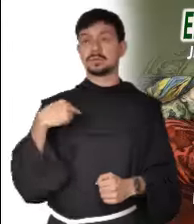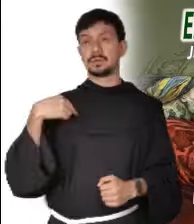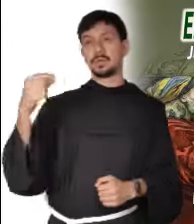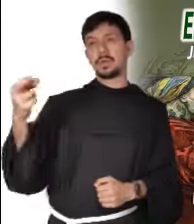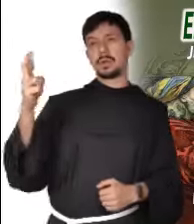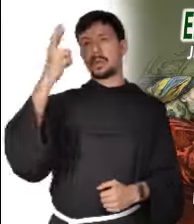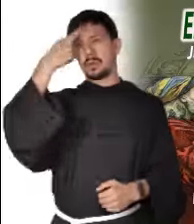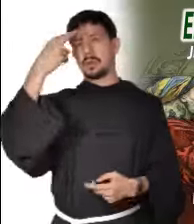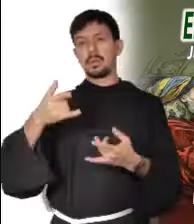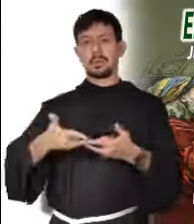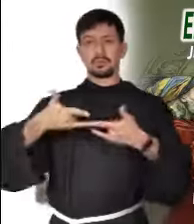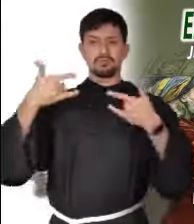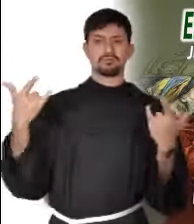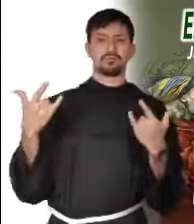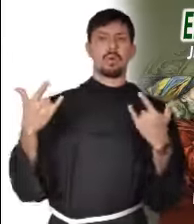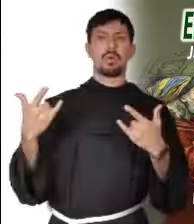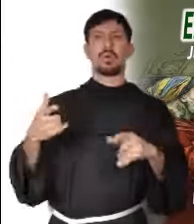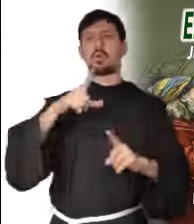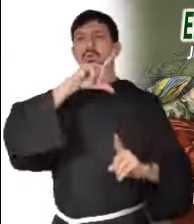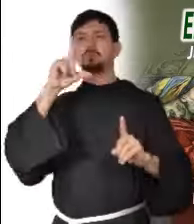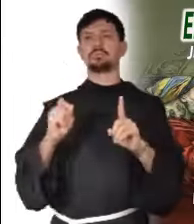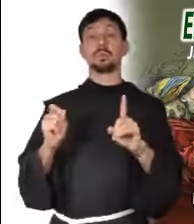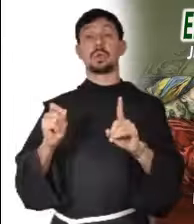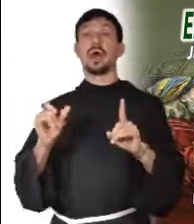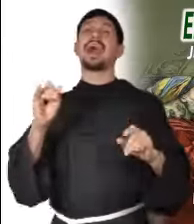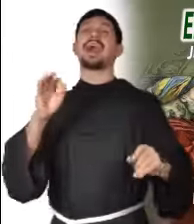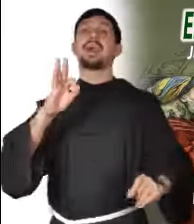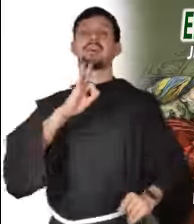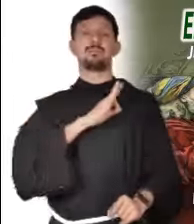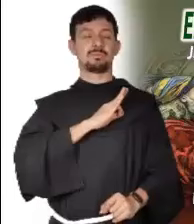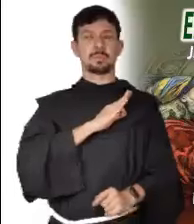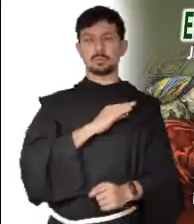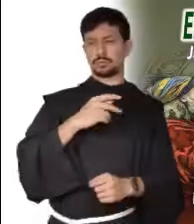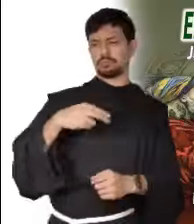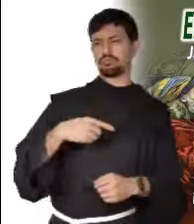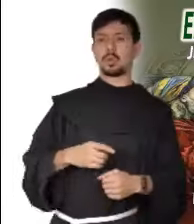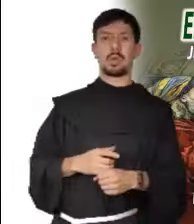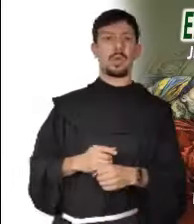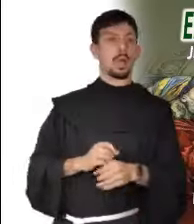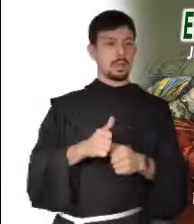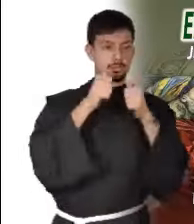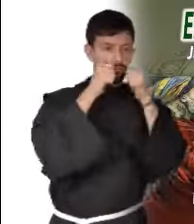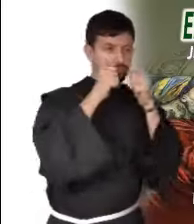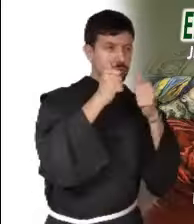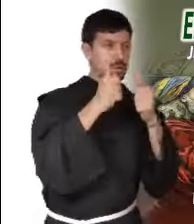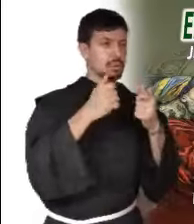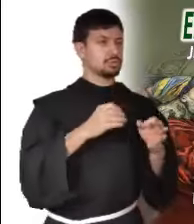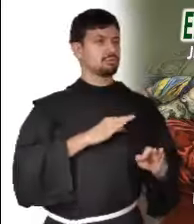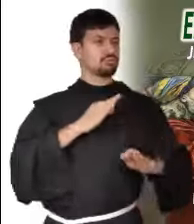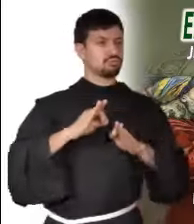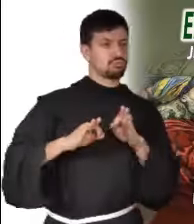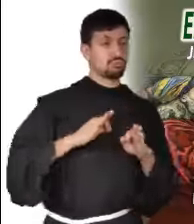conmemorar nuestra historia miramos nuestra patria desde la fe y nos comprometemos a servir a la nación,